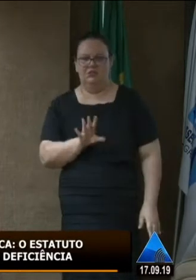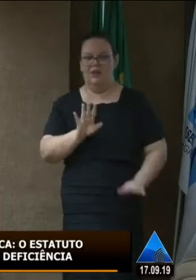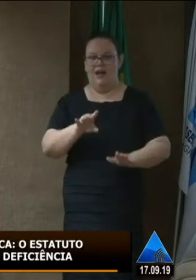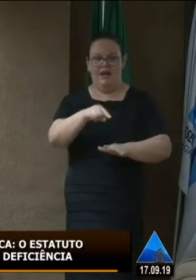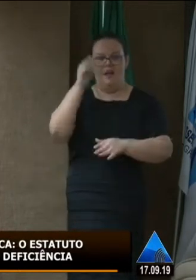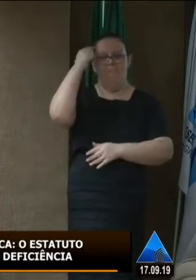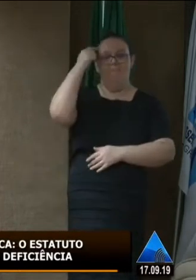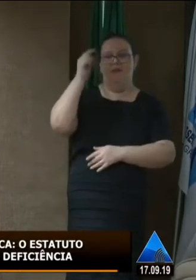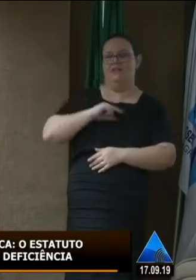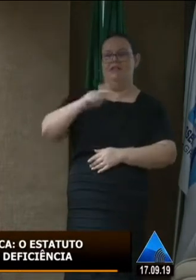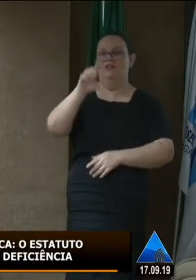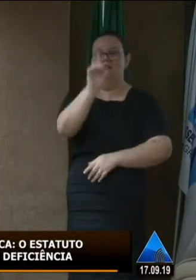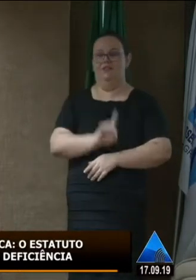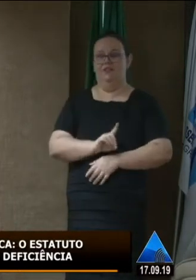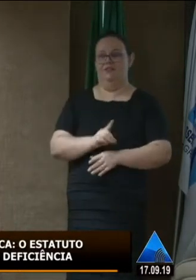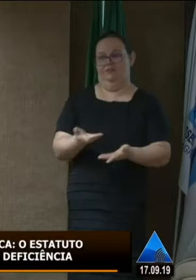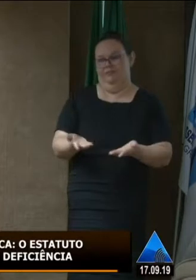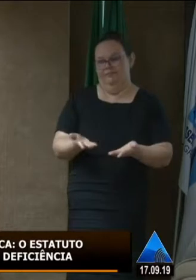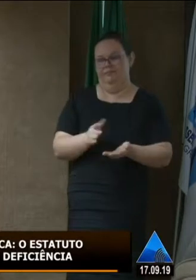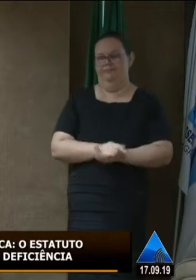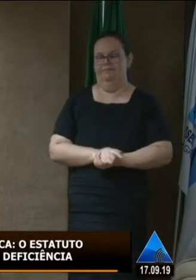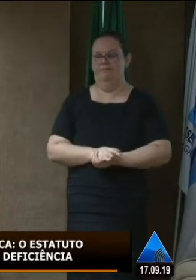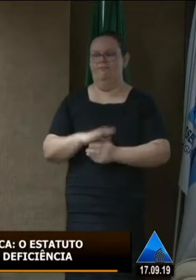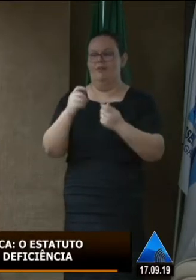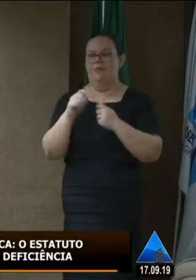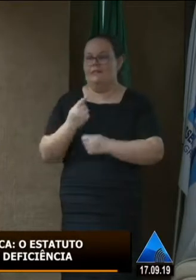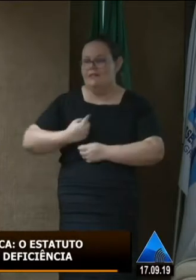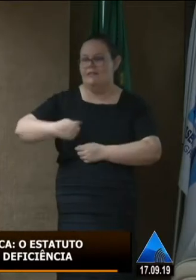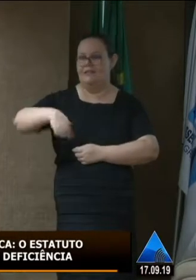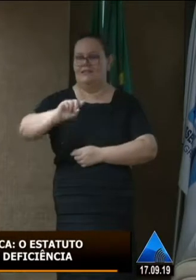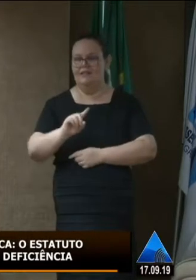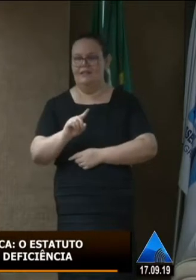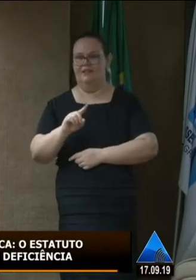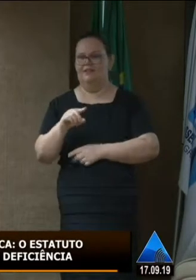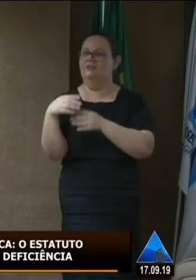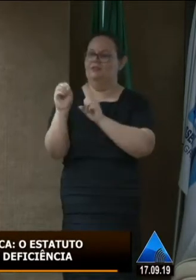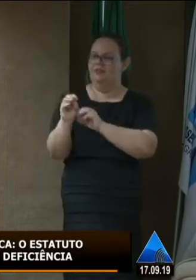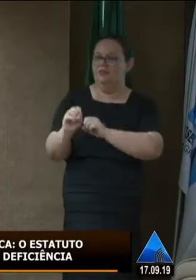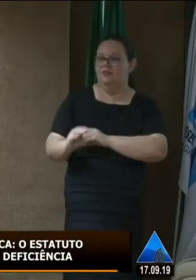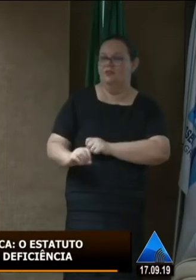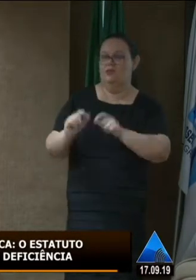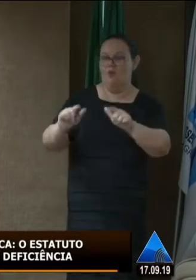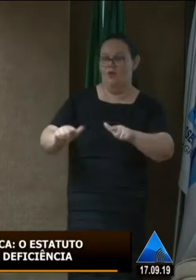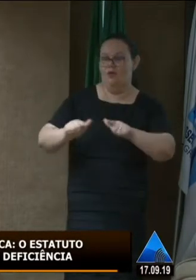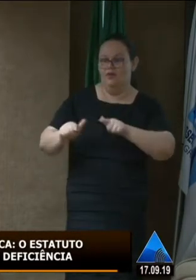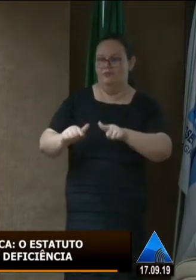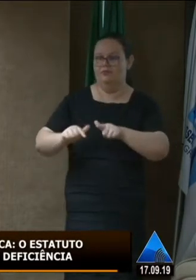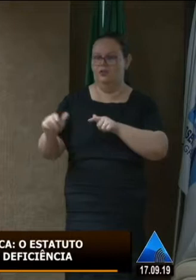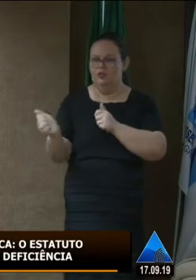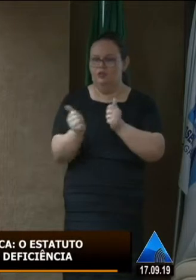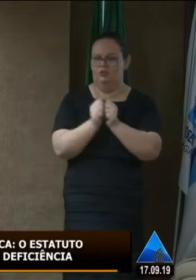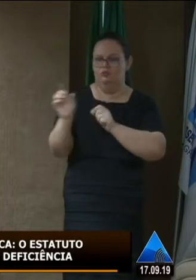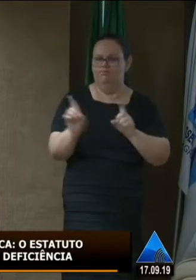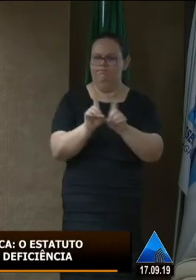esse direito. Então a gente precisa muitas vezes sair do nosso ambiente de trabalho educacional para estar acompanhando as famílias a essa